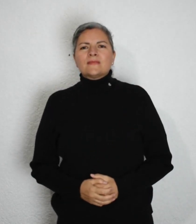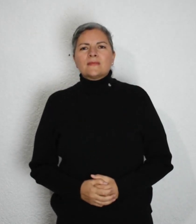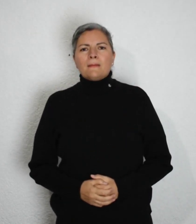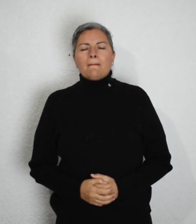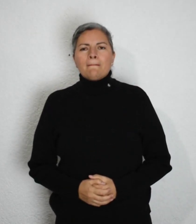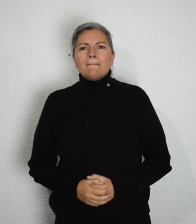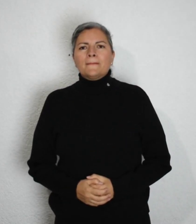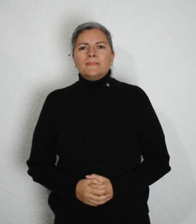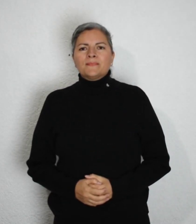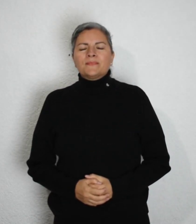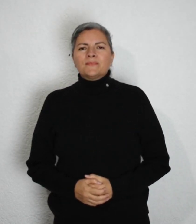Colgamiento